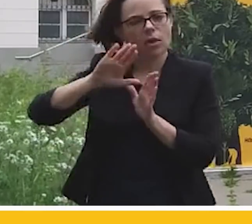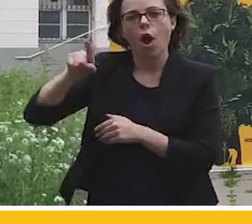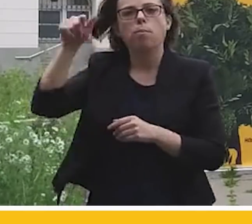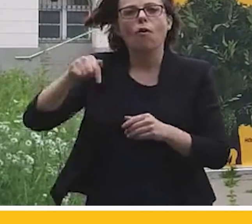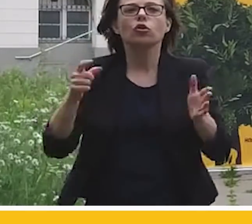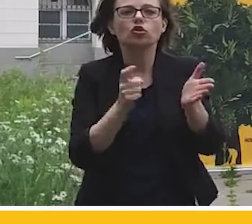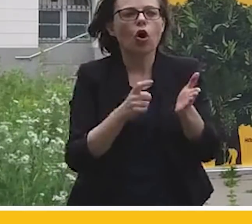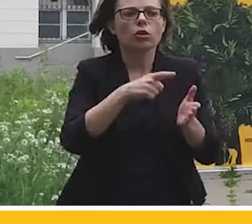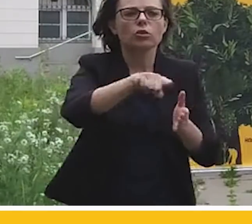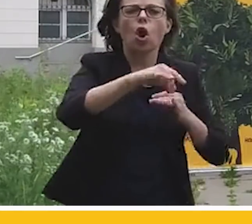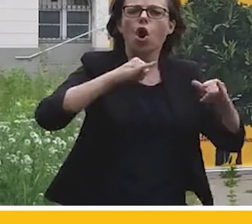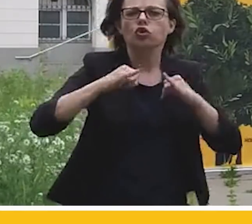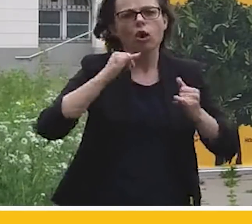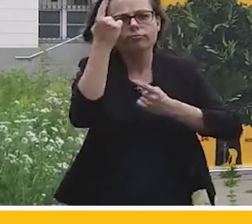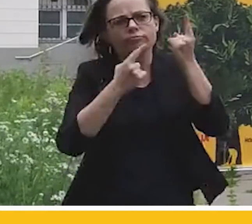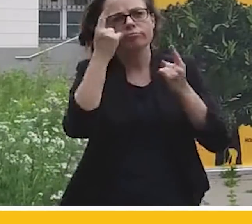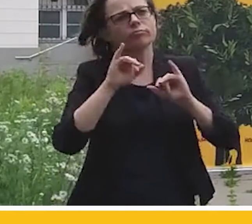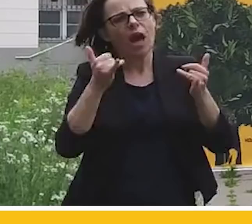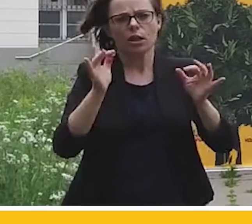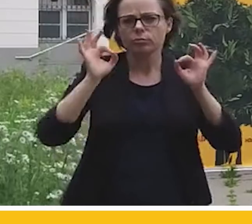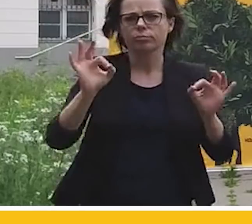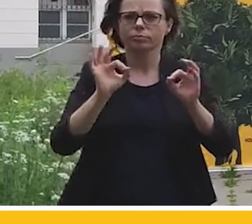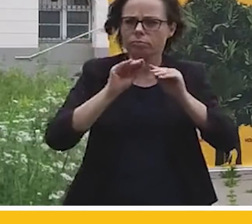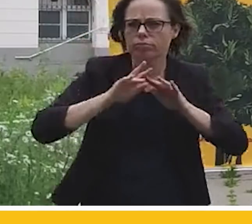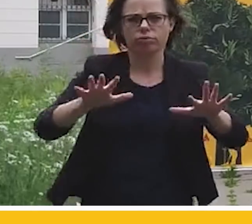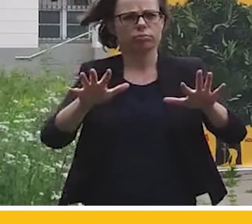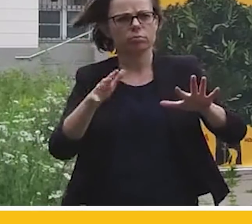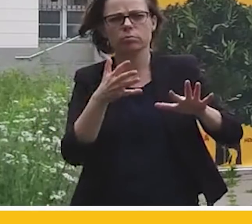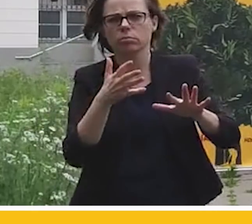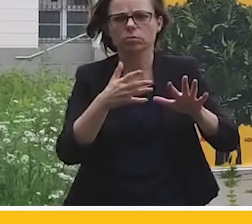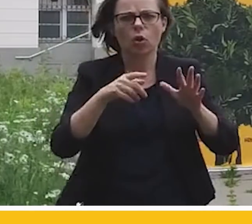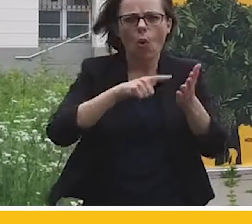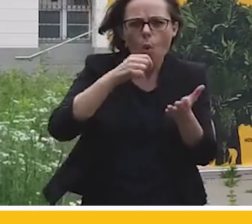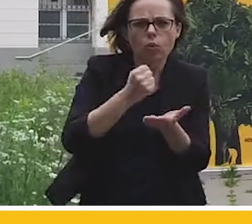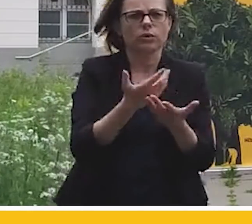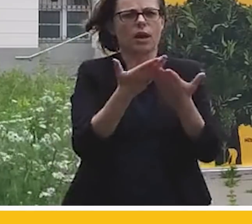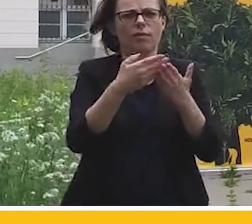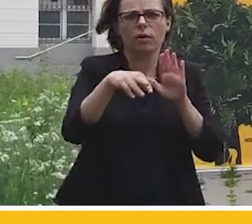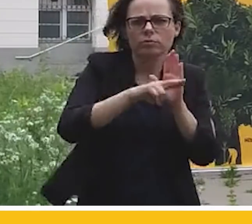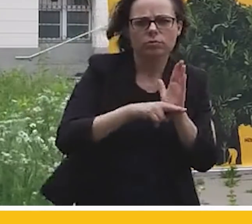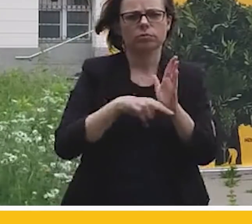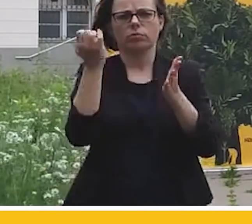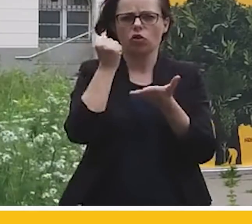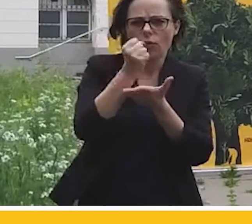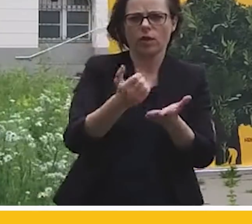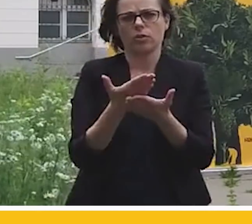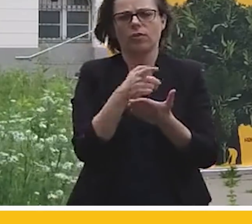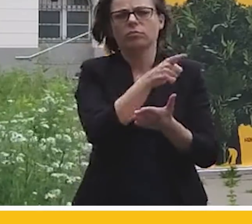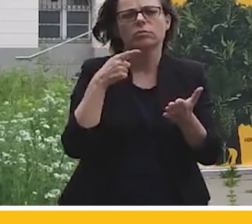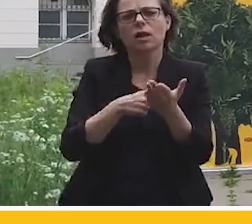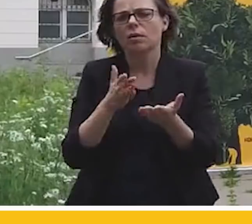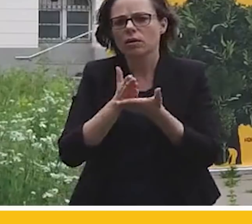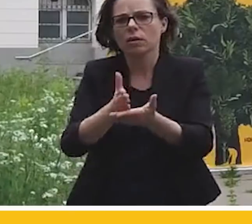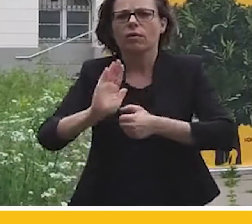rozwiązania, systemowego wejścia w dofinansowanie programów małej retencji, aby doprowadzić do tego, by wspierać polskich rolników,